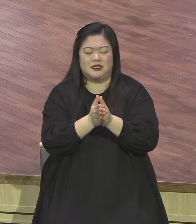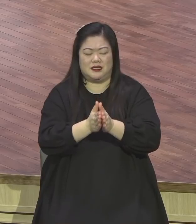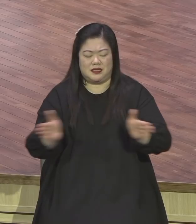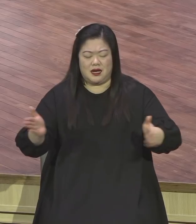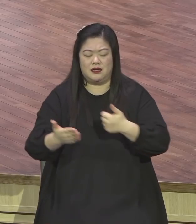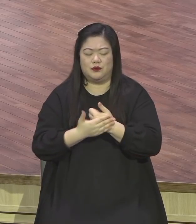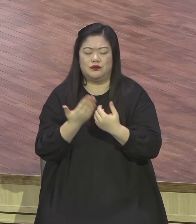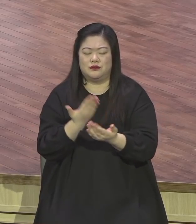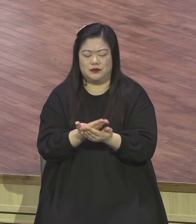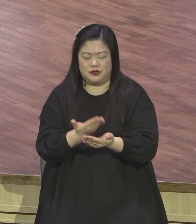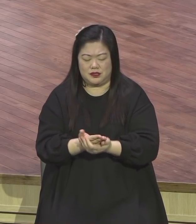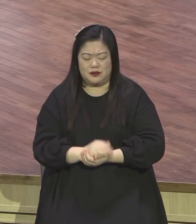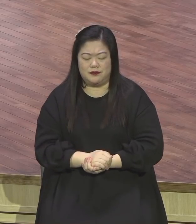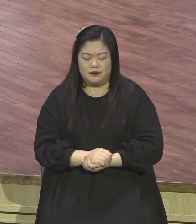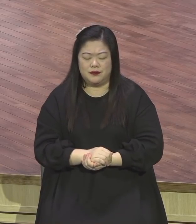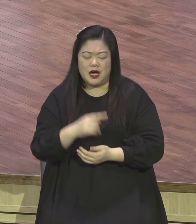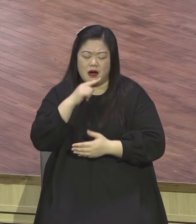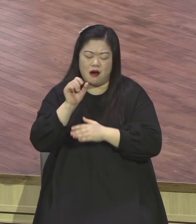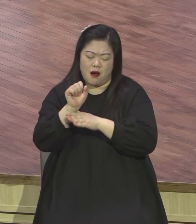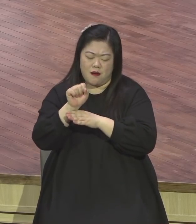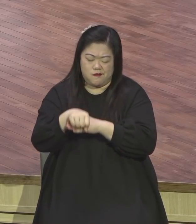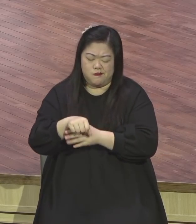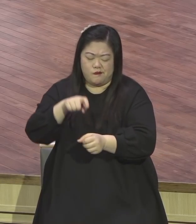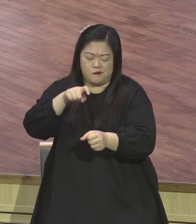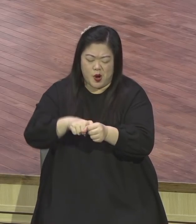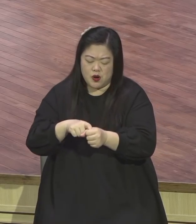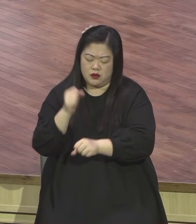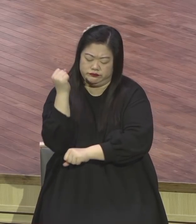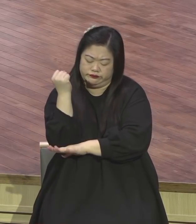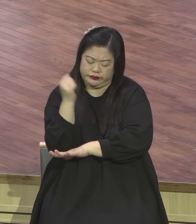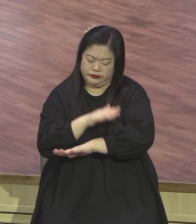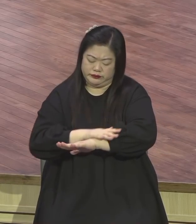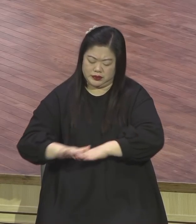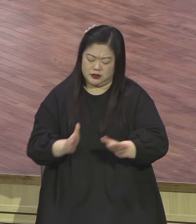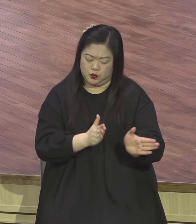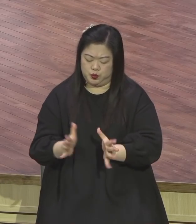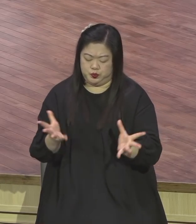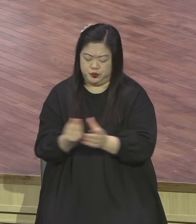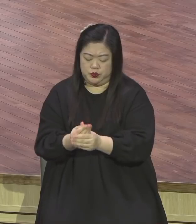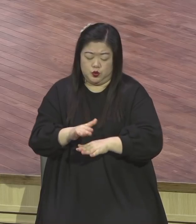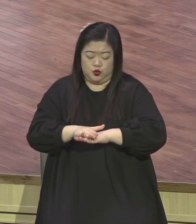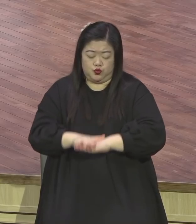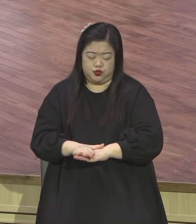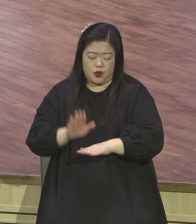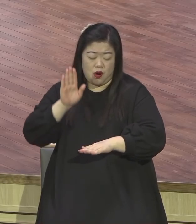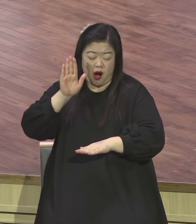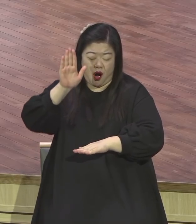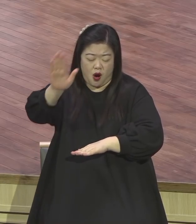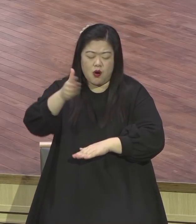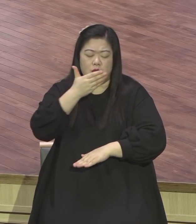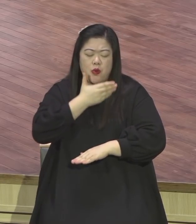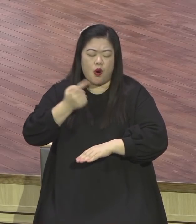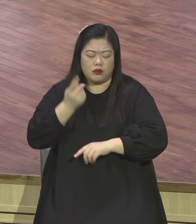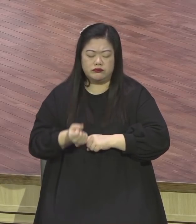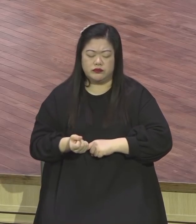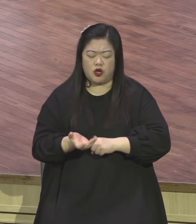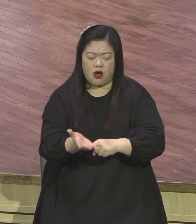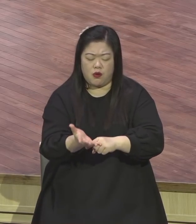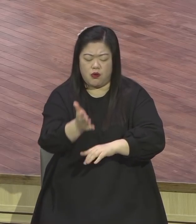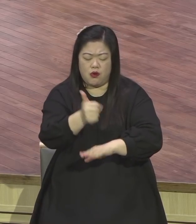플랫폼을 구축을 잘해서 30배, 60배, 100배의 결실을 맺어 많은 사람들에게 어디를 가든지 거의